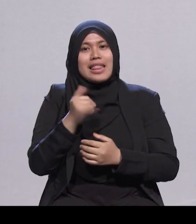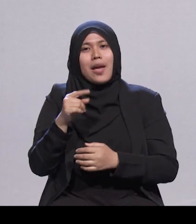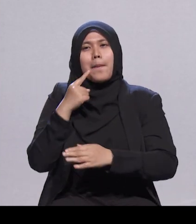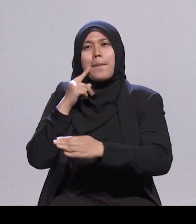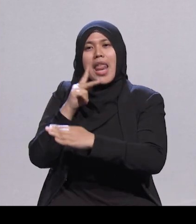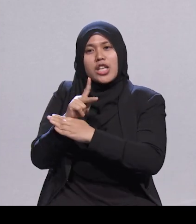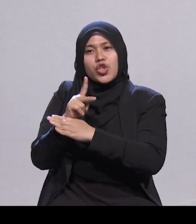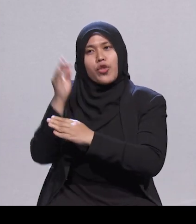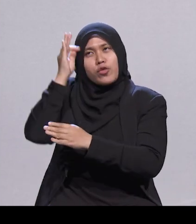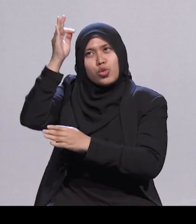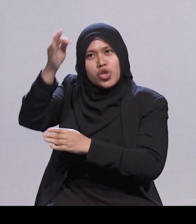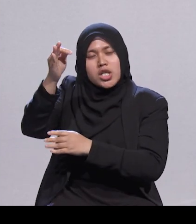bersama Singapura.